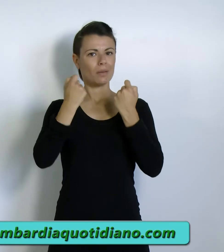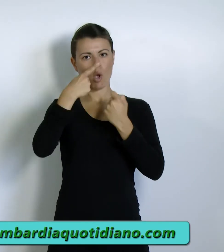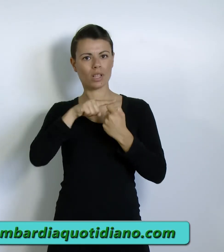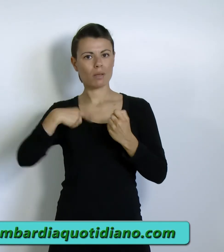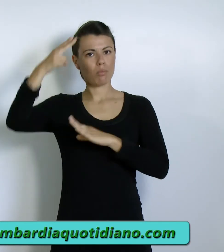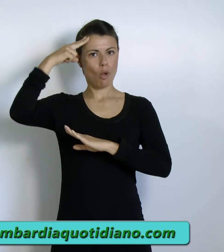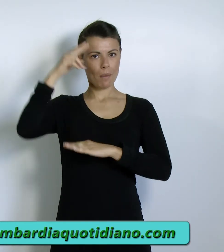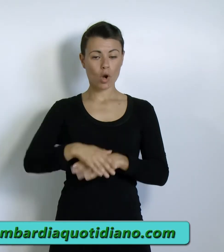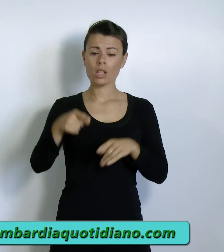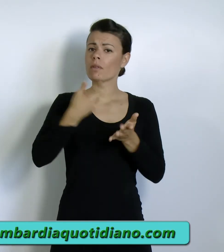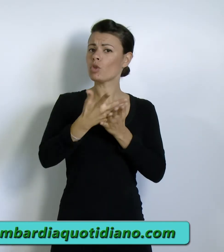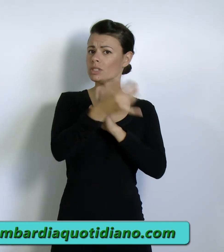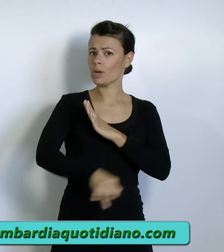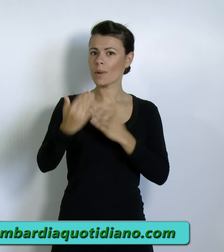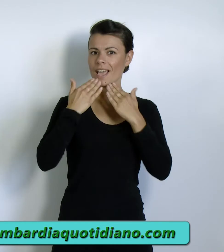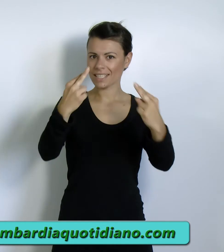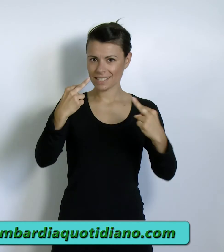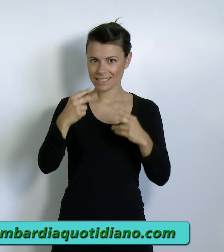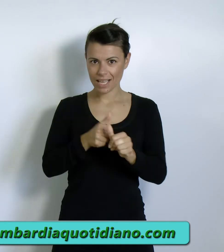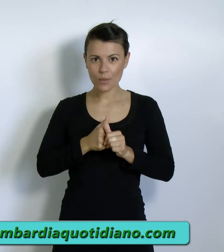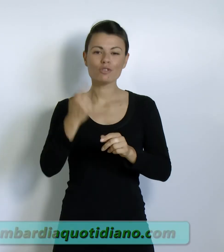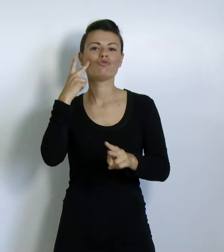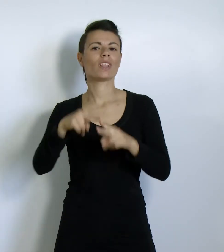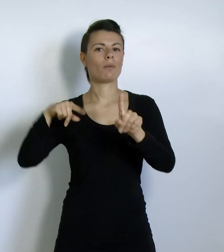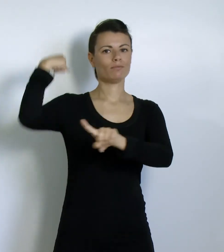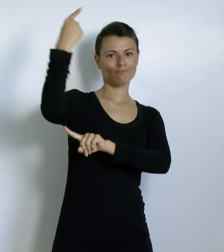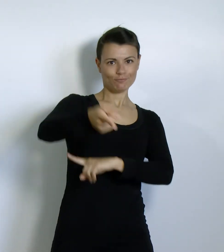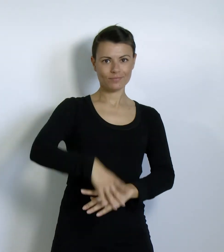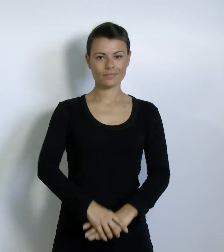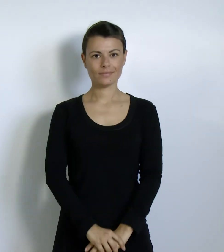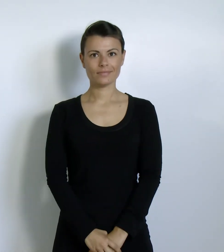E questa era l'ultima notizia, grazie per averci seguito e arrivederci alla prossima edizione.